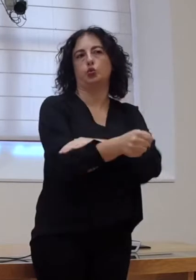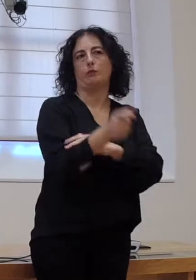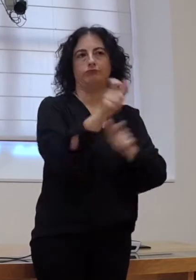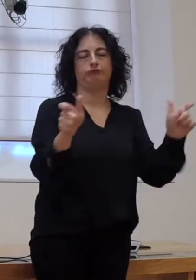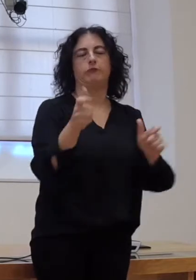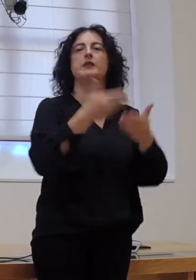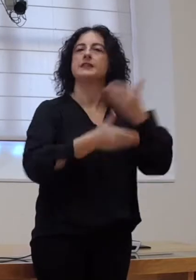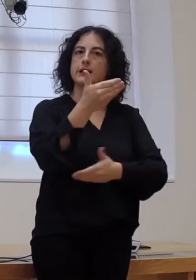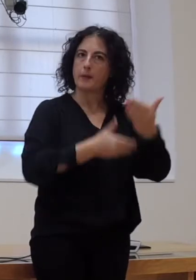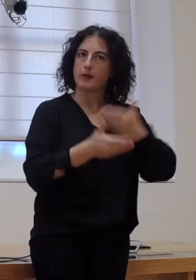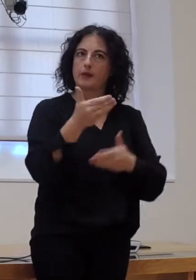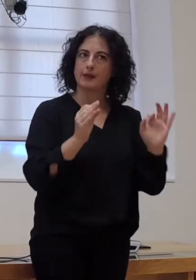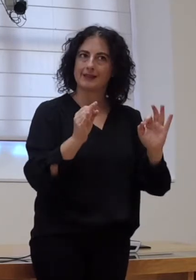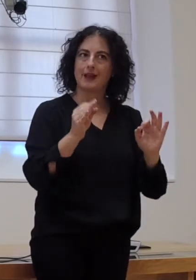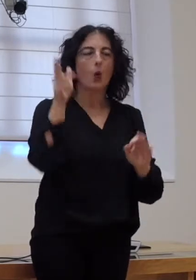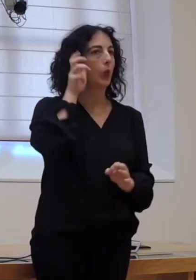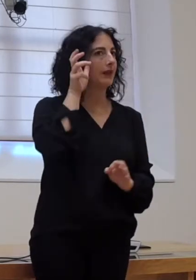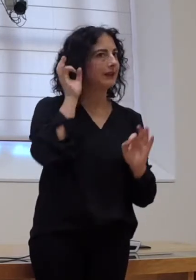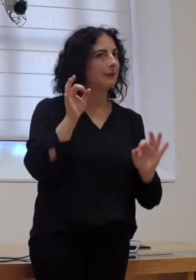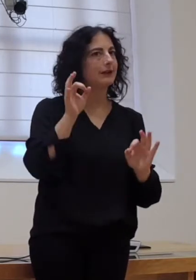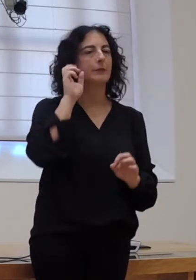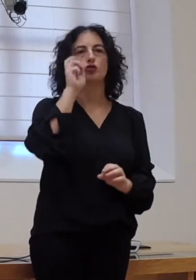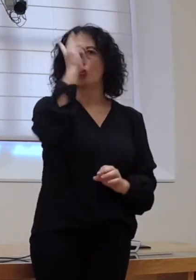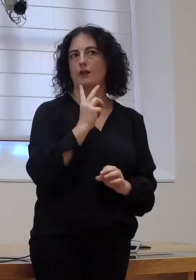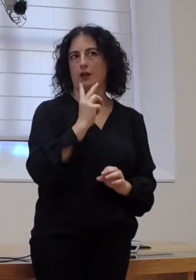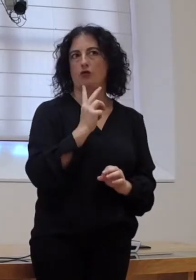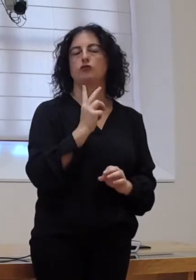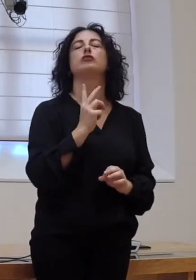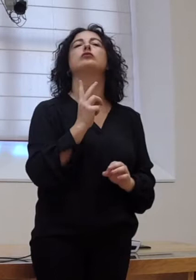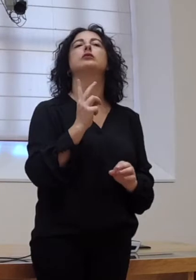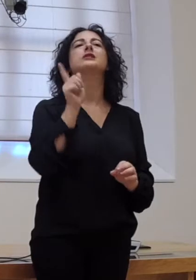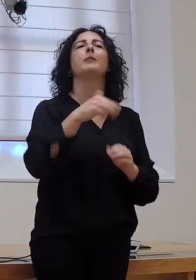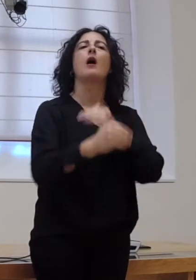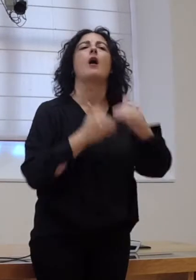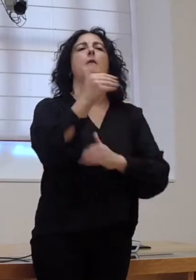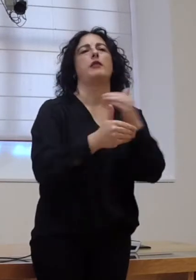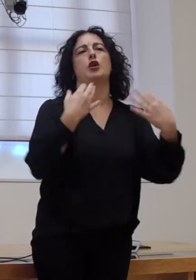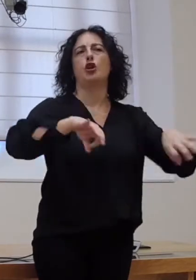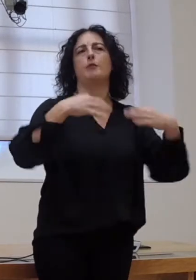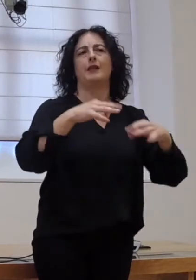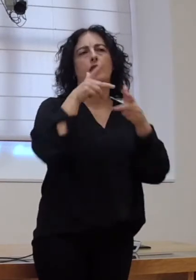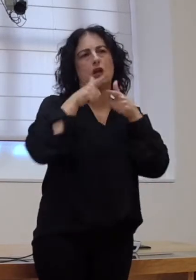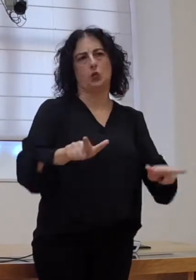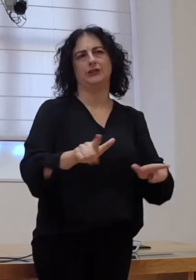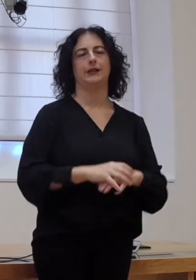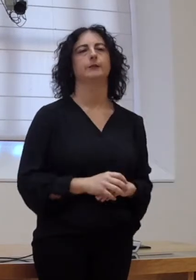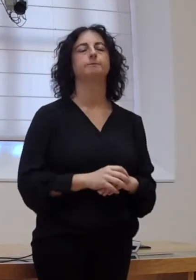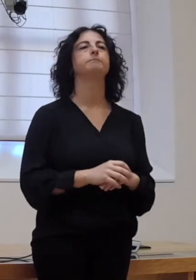persoas con discapacidade auditiva e xerdocegueira, pero tamén, pois, o avance da normalización lingüística.